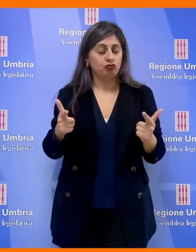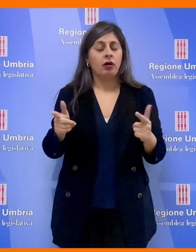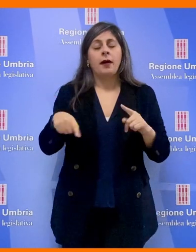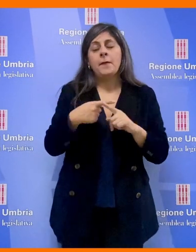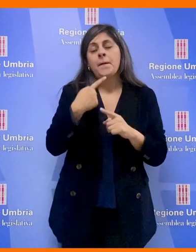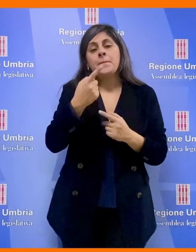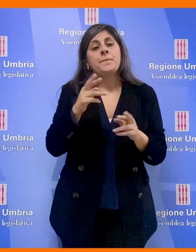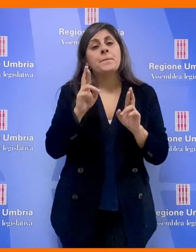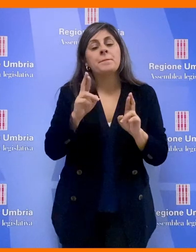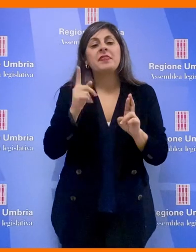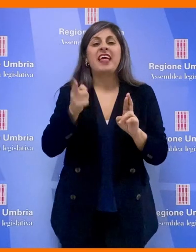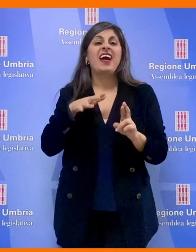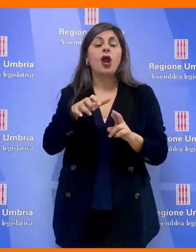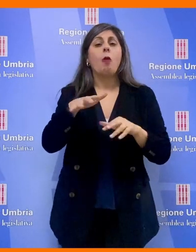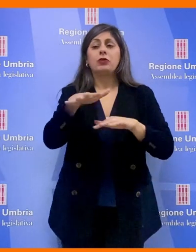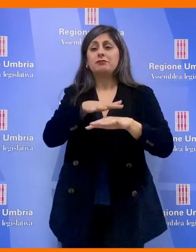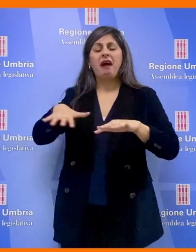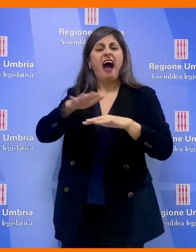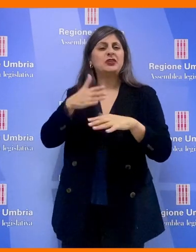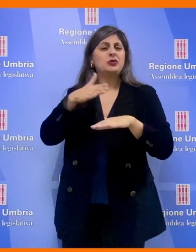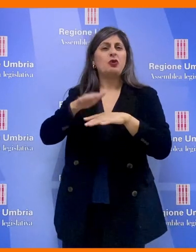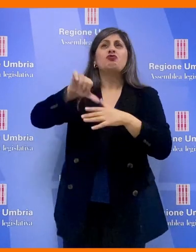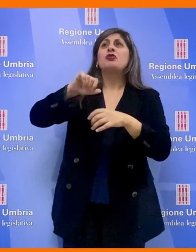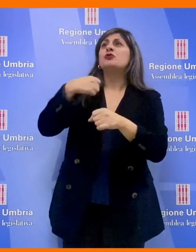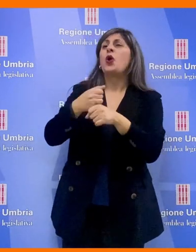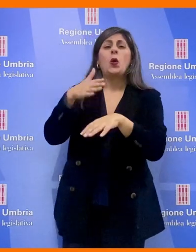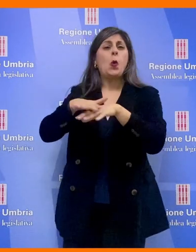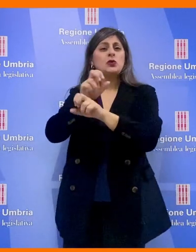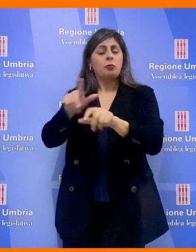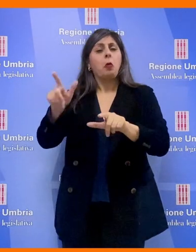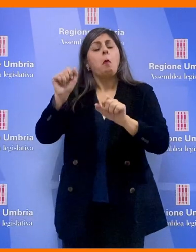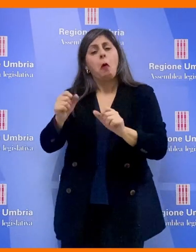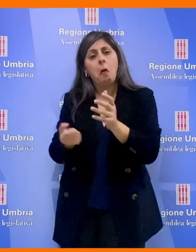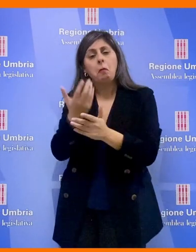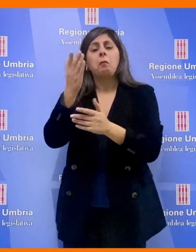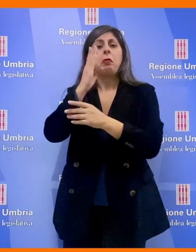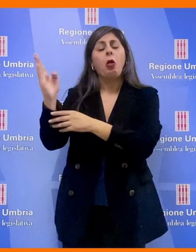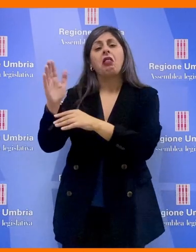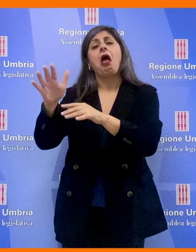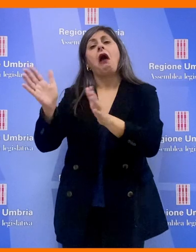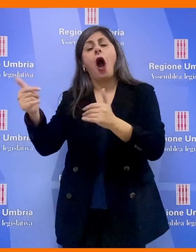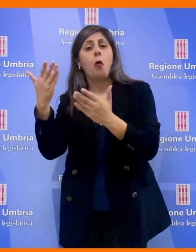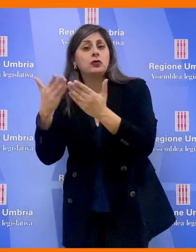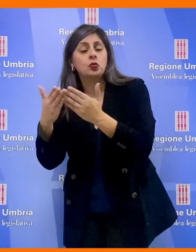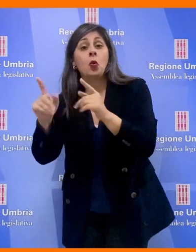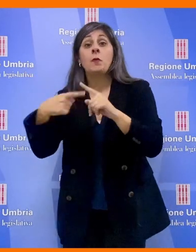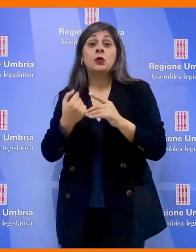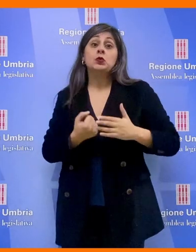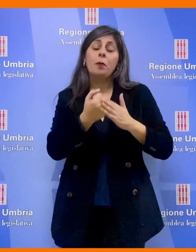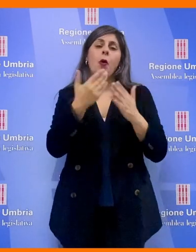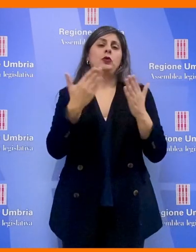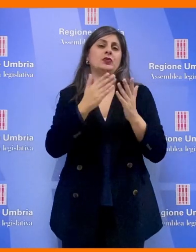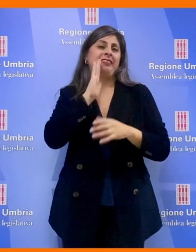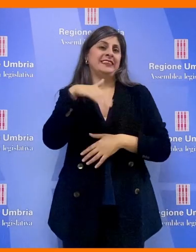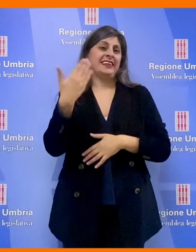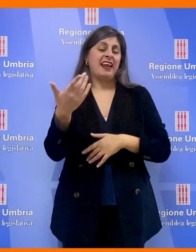'auspicio del recupero di spazi dismessi nei centri storici per nuove aule studio e biblioteche e di sostegni per gli studenti stranieri che